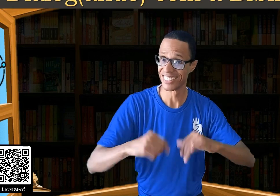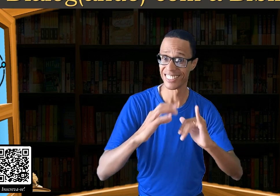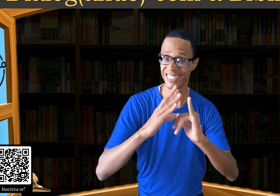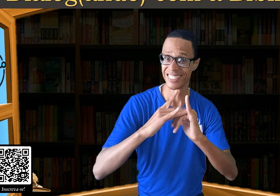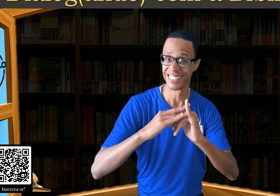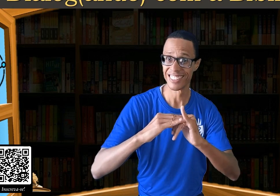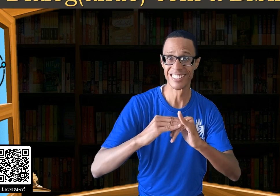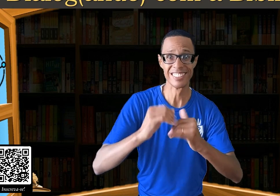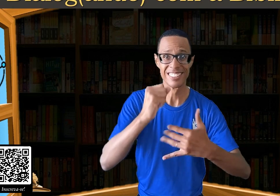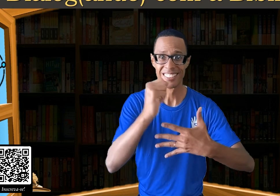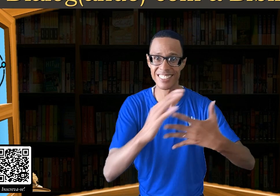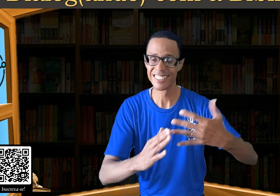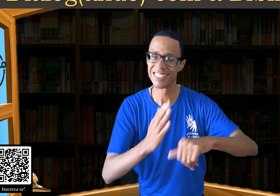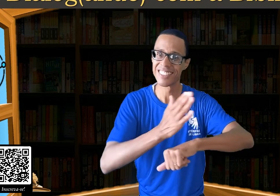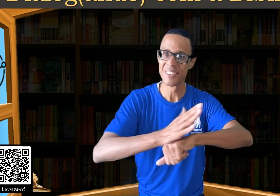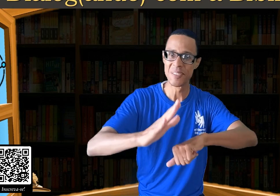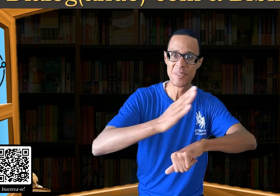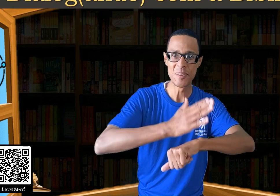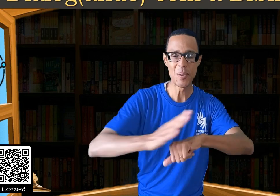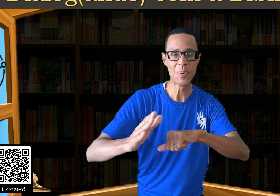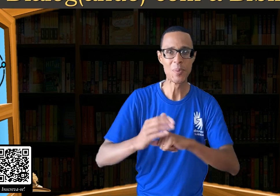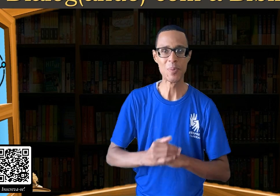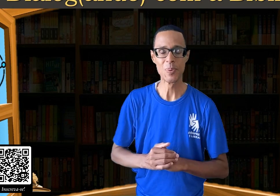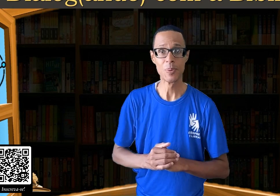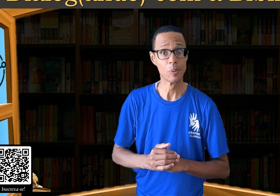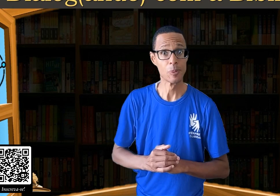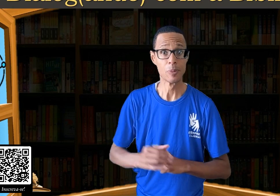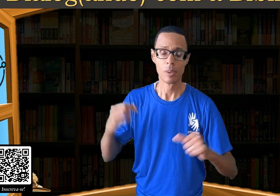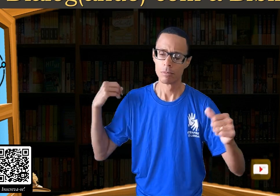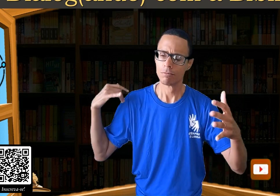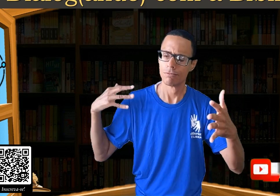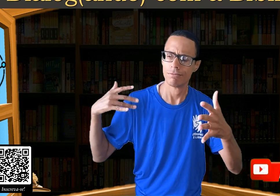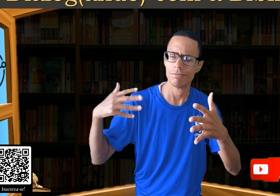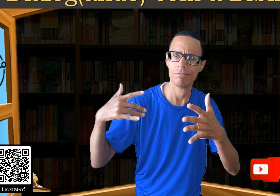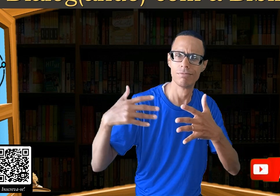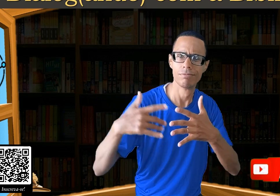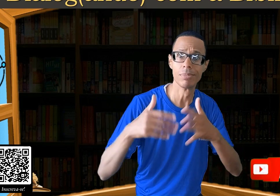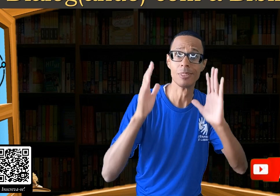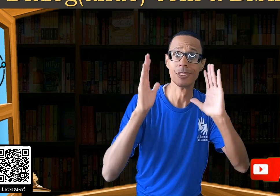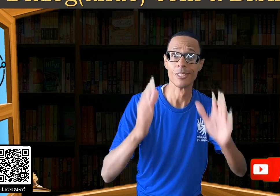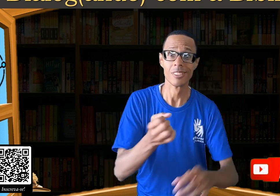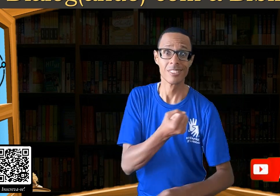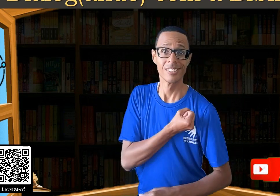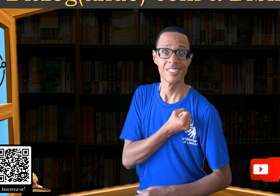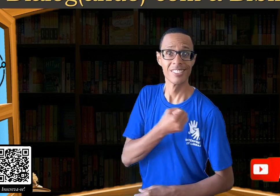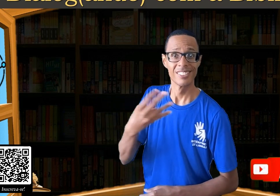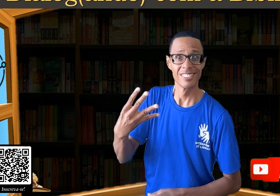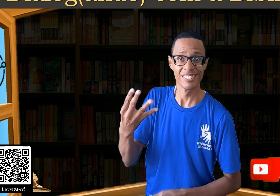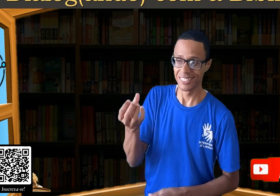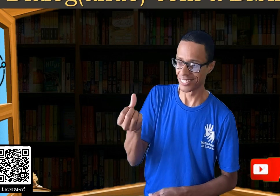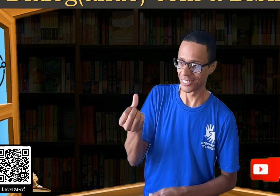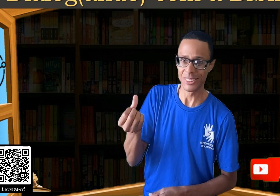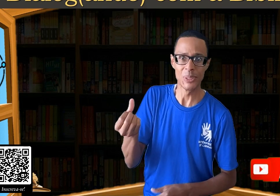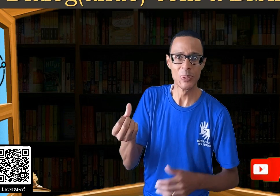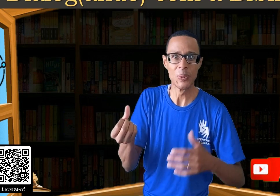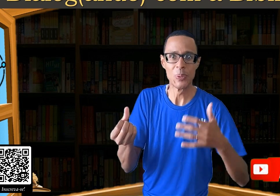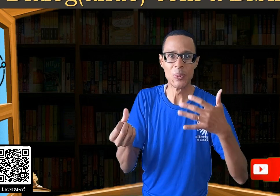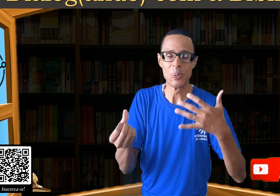-vindo ao projeto Dialogando com a Biblioteca. Chegamos à nossa 46ª